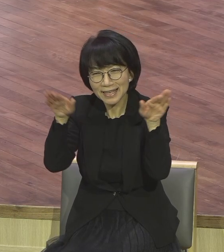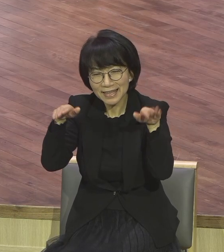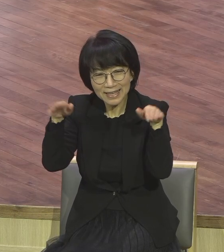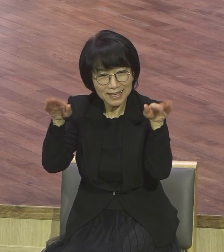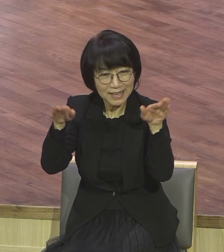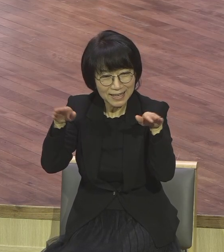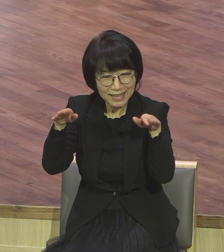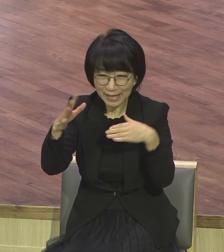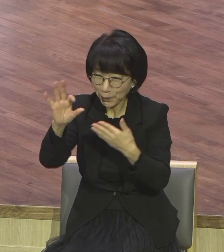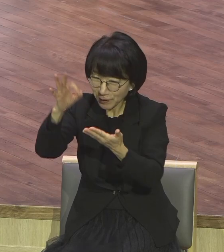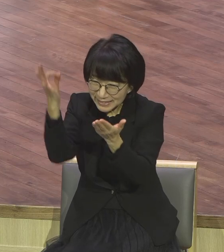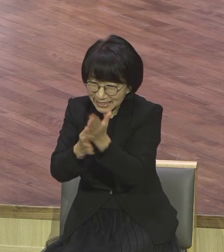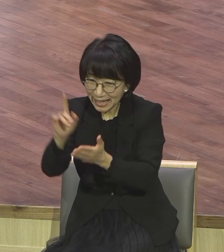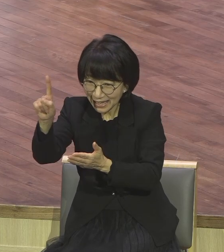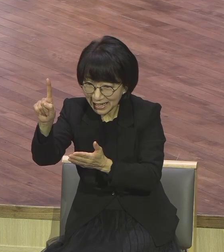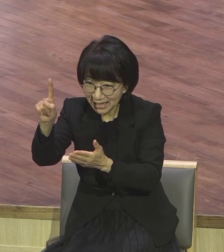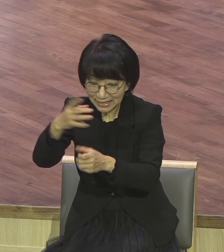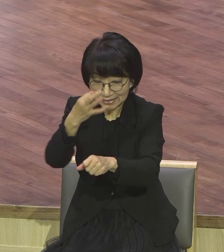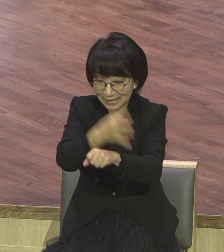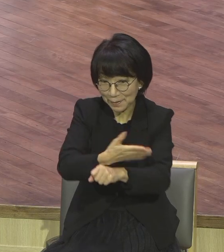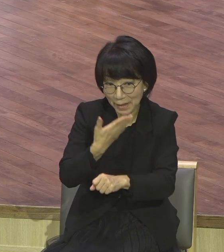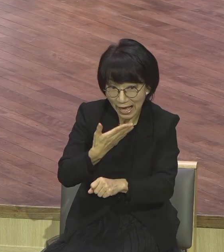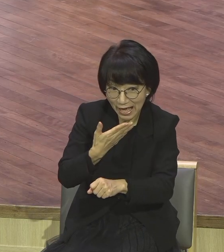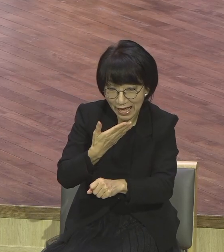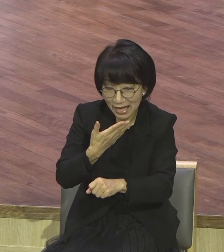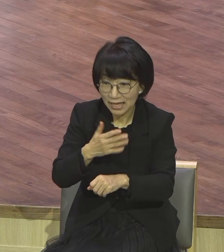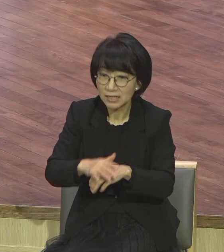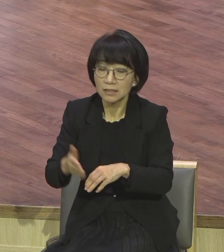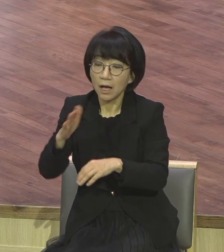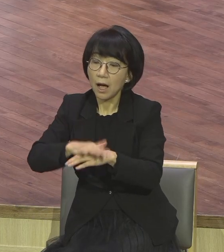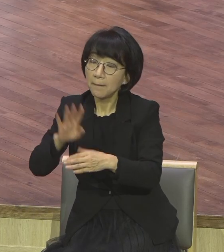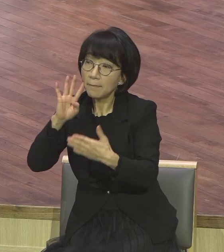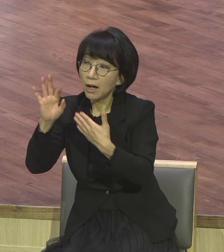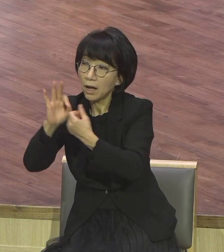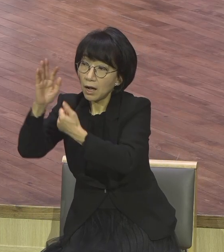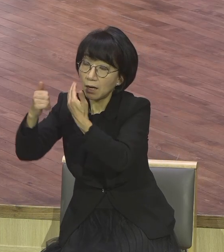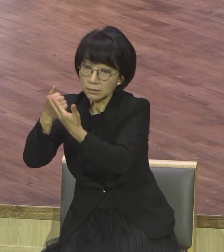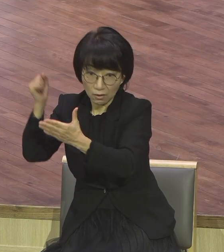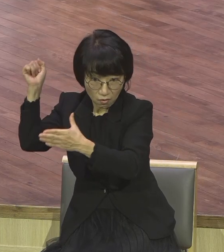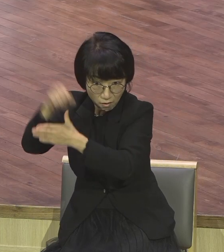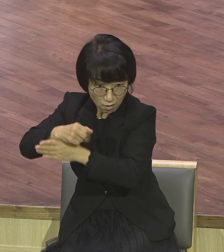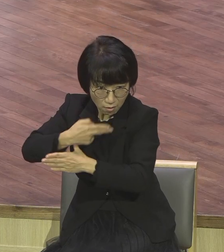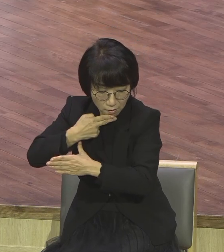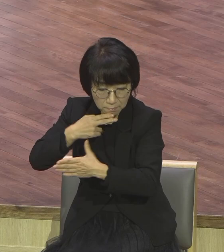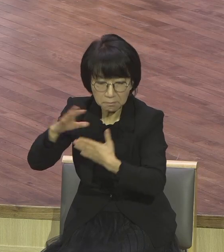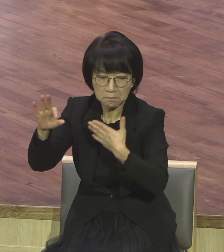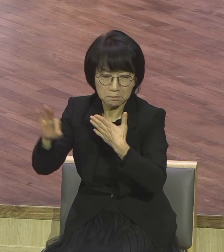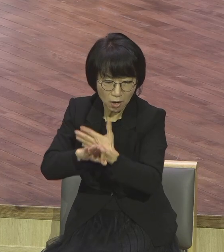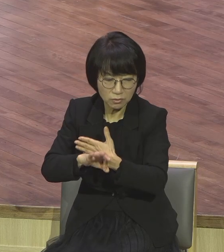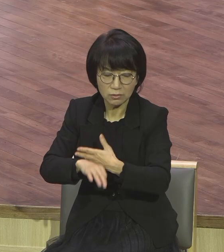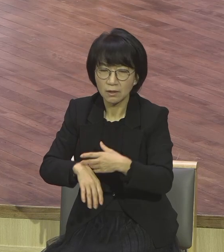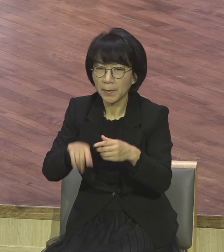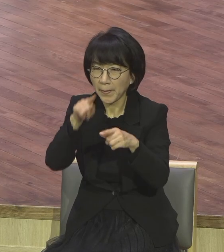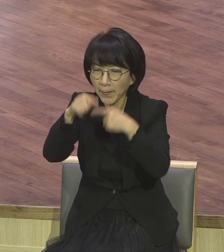않느냐 그러나 너희 아버지께서 허락하지 아니하시면 그 하나도 땅에 떨어지지 아니하리라